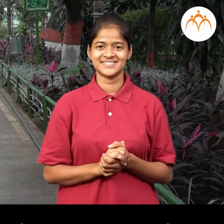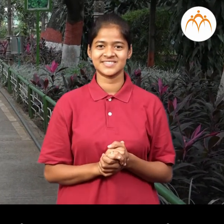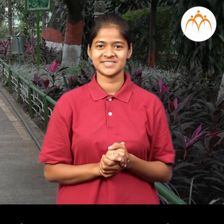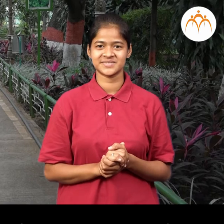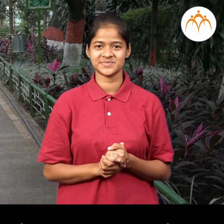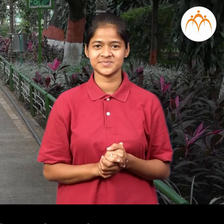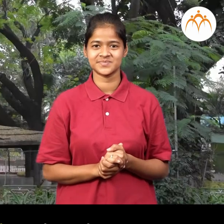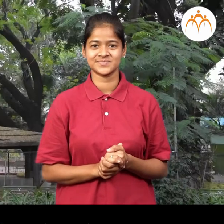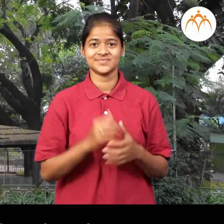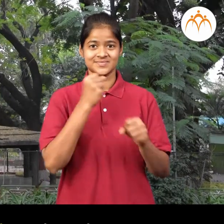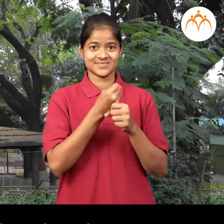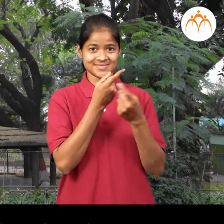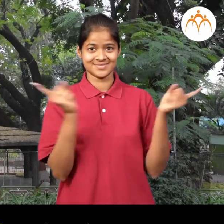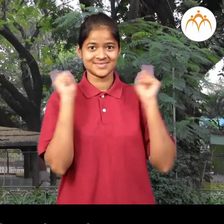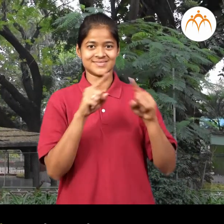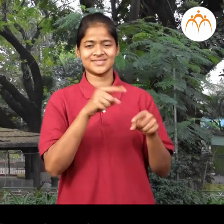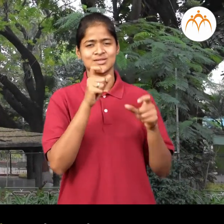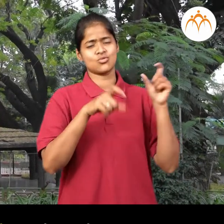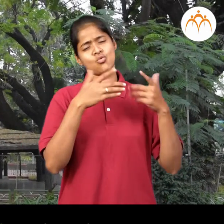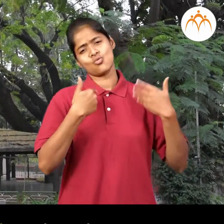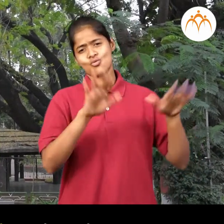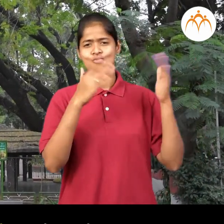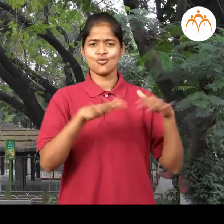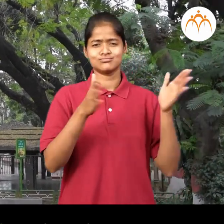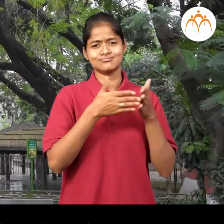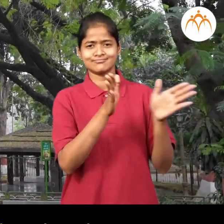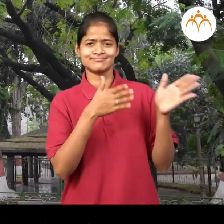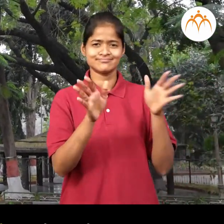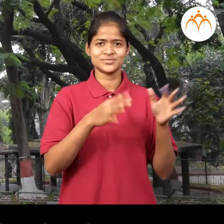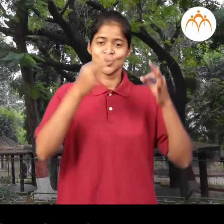या उध्यानाथ सर्वान्ना मोफत प्रवेश आहे